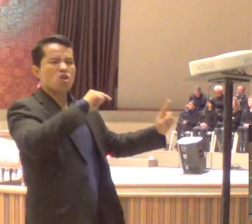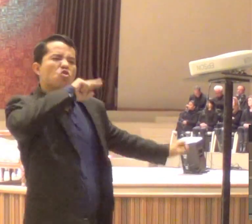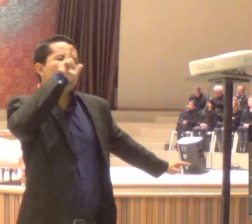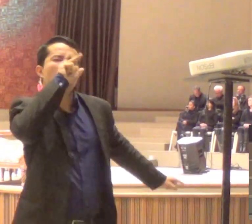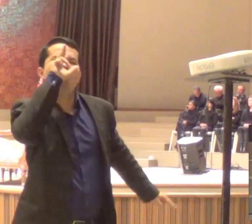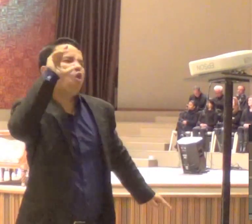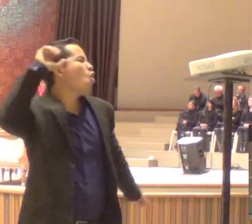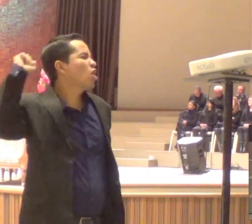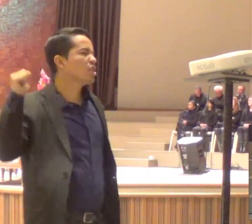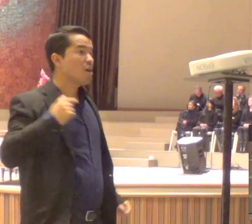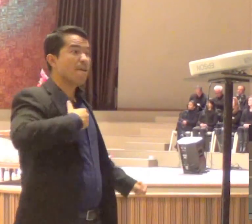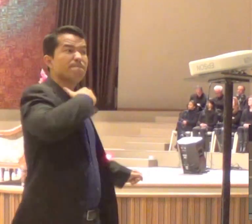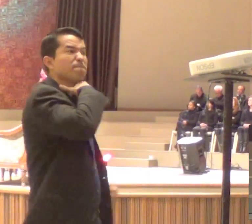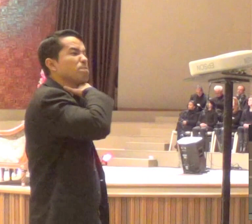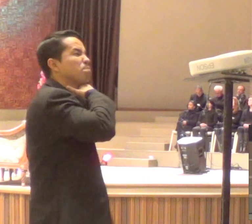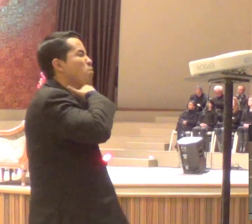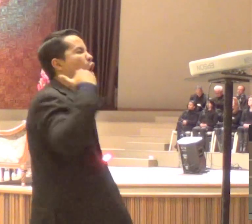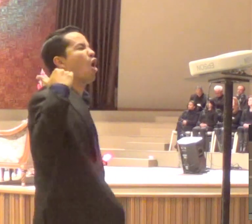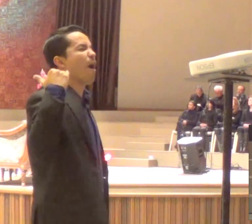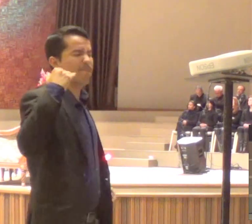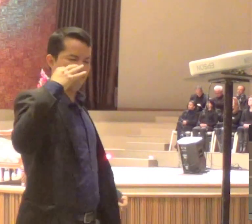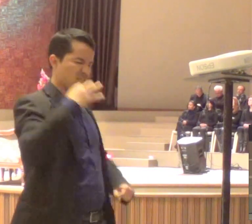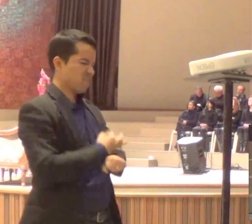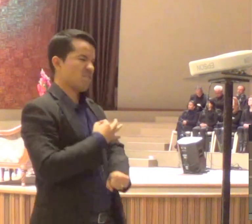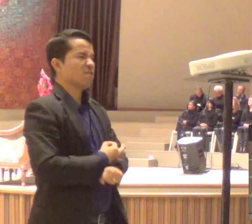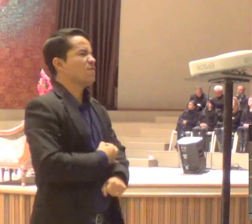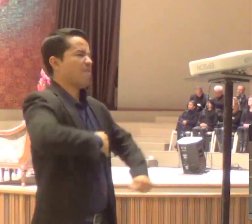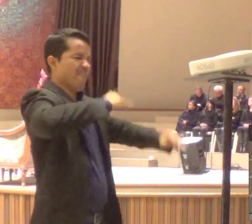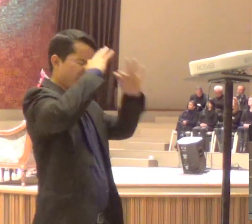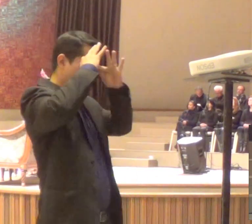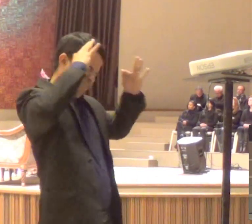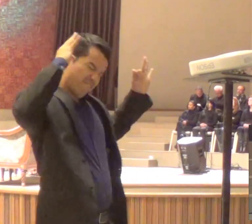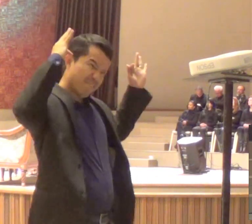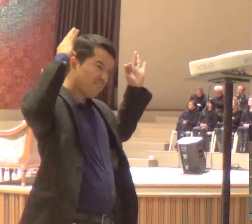morra, junto com o senhor, eu não nego,